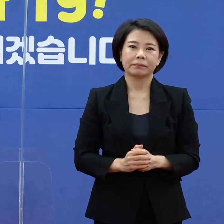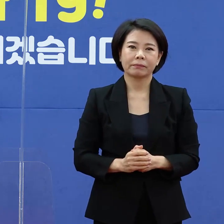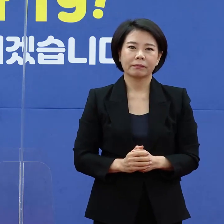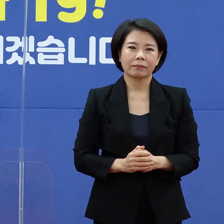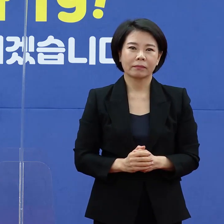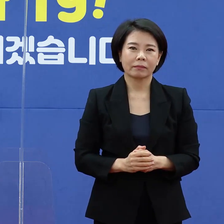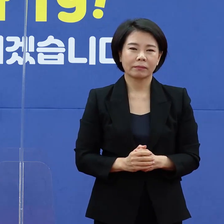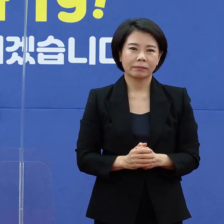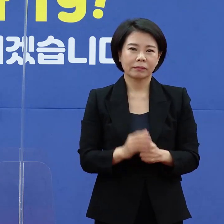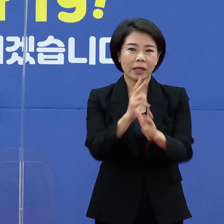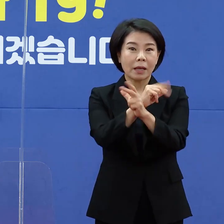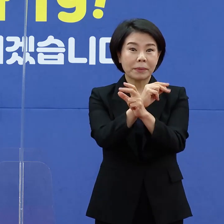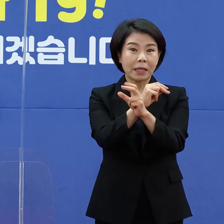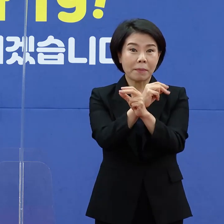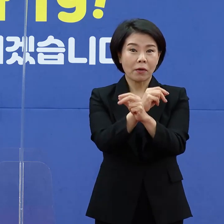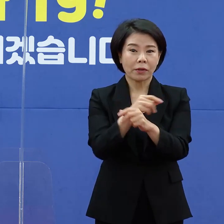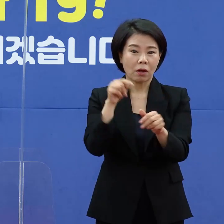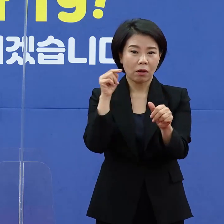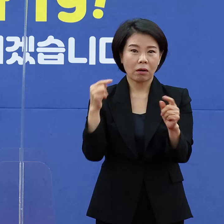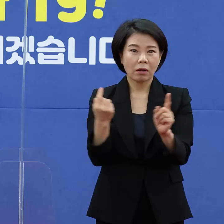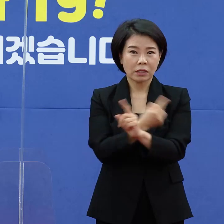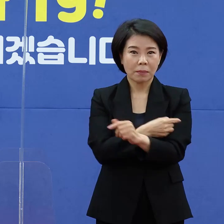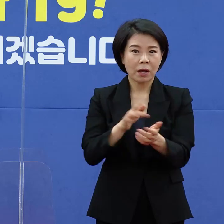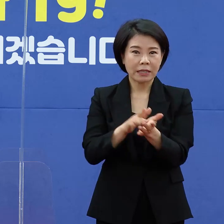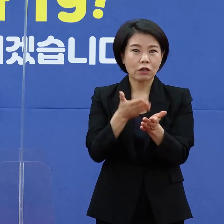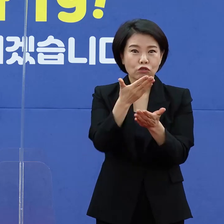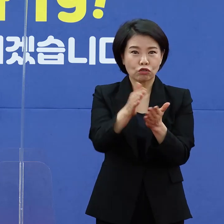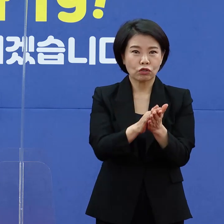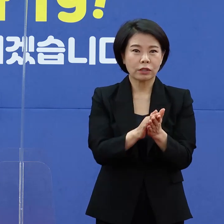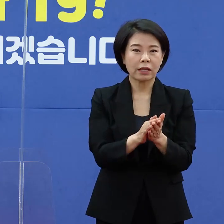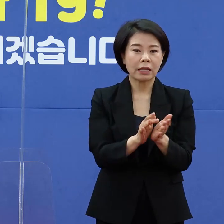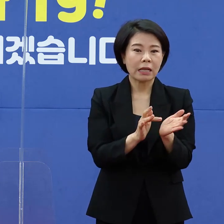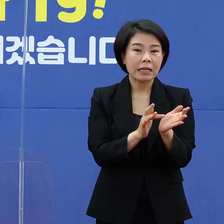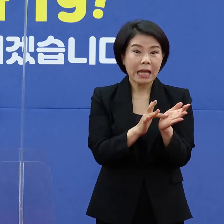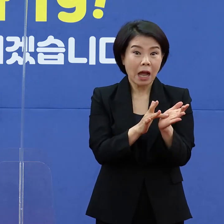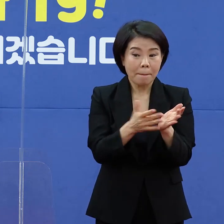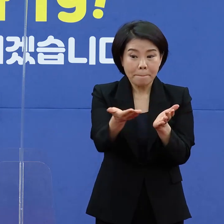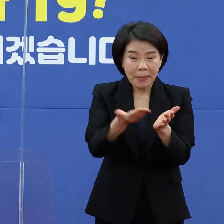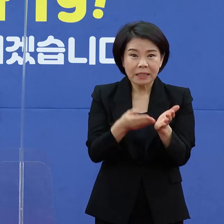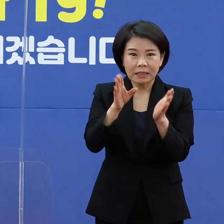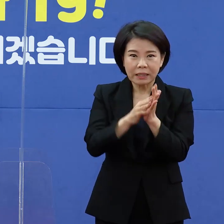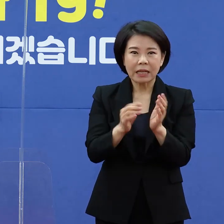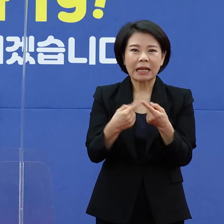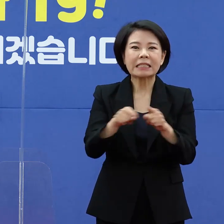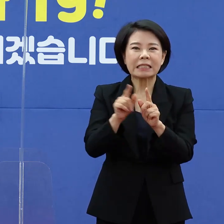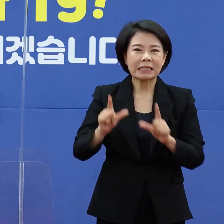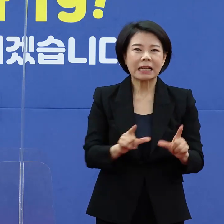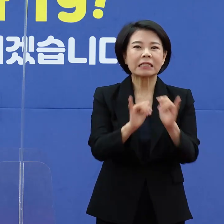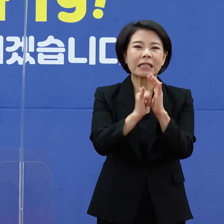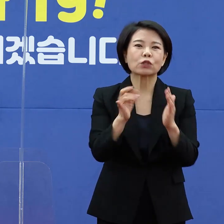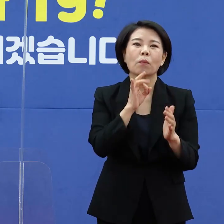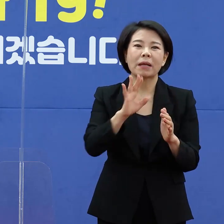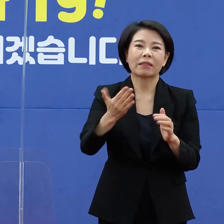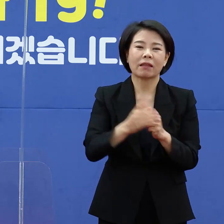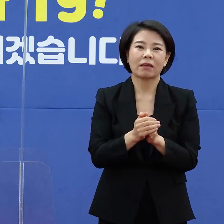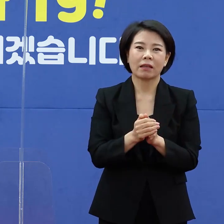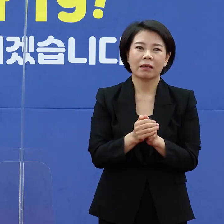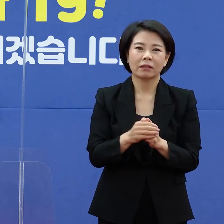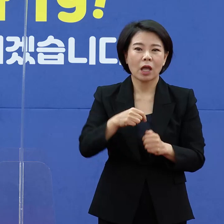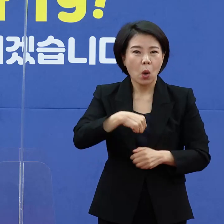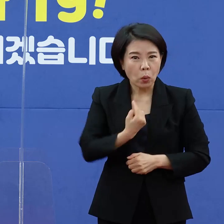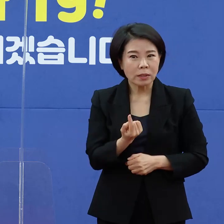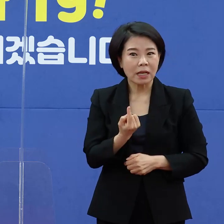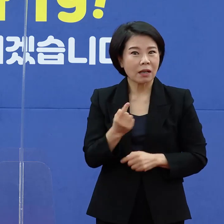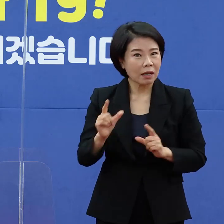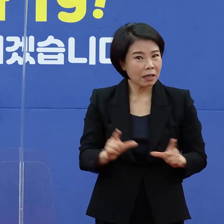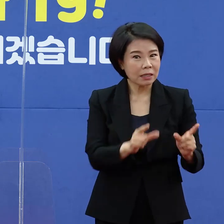비대면 처방에 따른 의약품 배송은 동거가족이 수령하는 것을 원칙으로 합니다. 그러나 홀몸